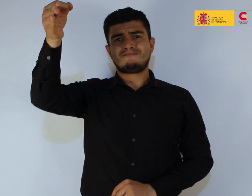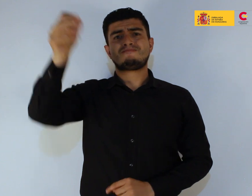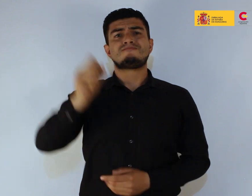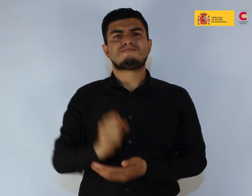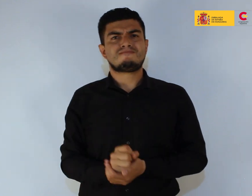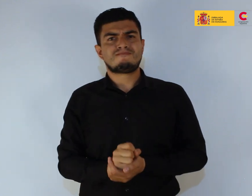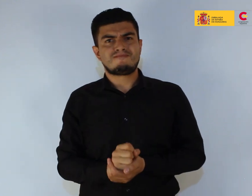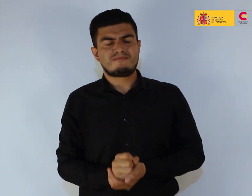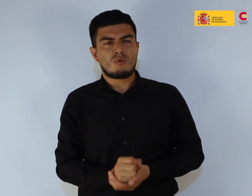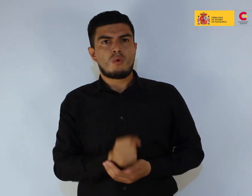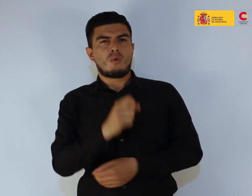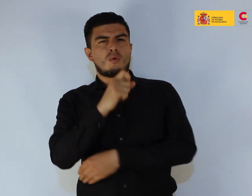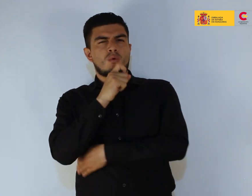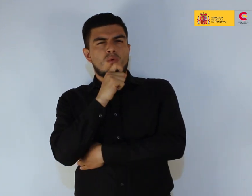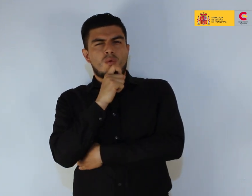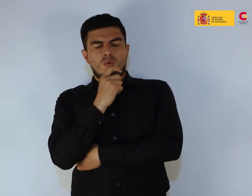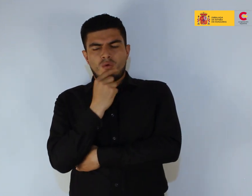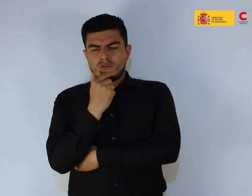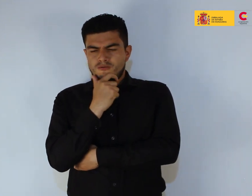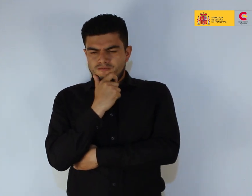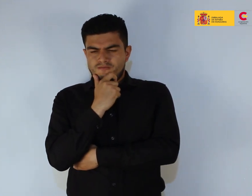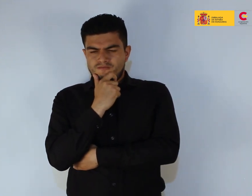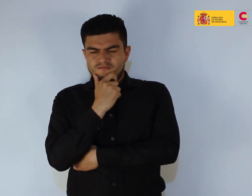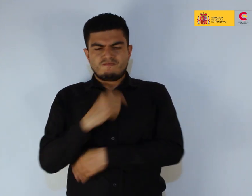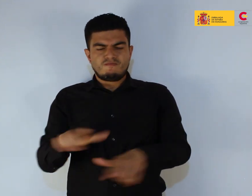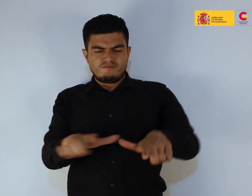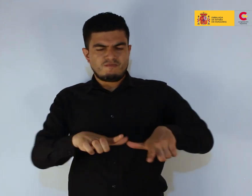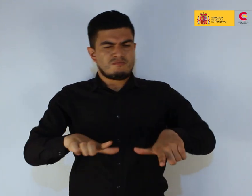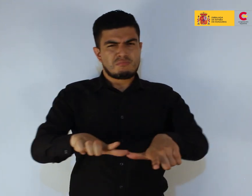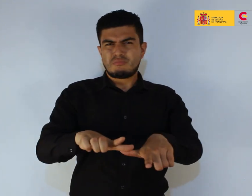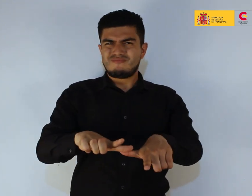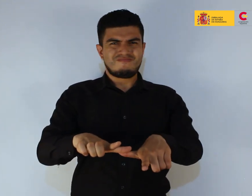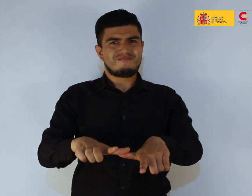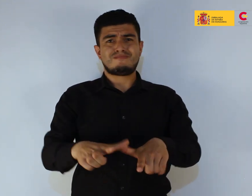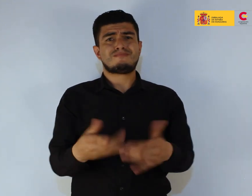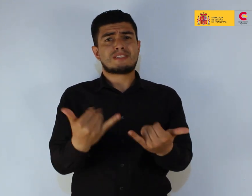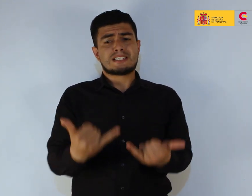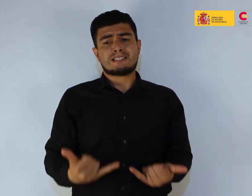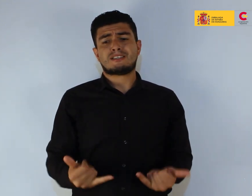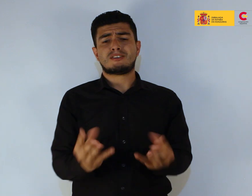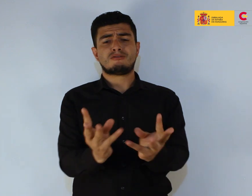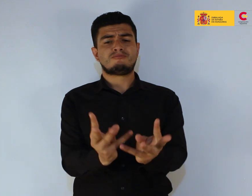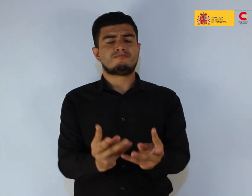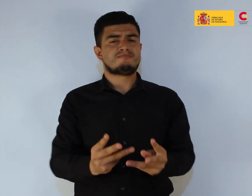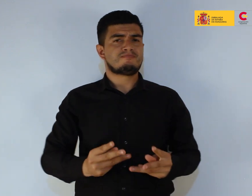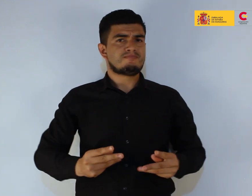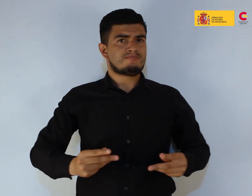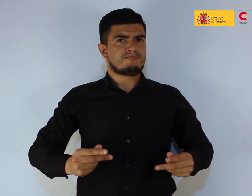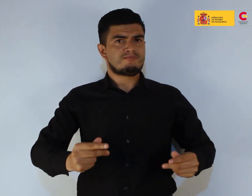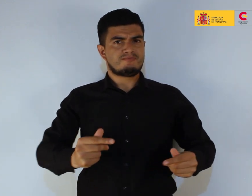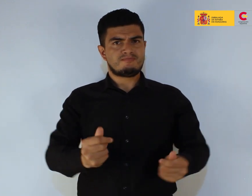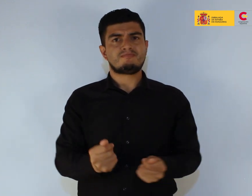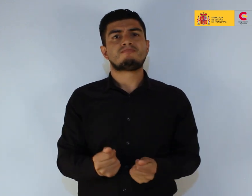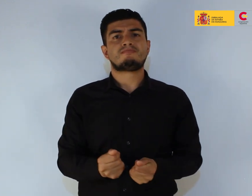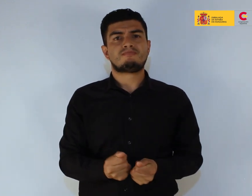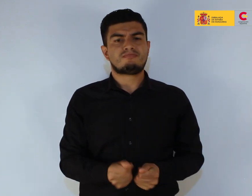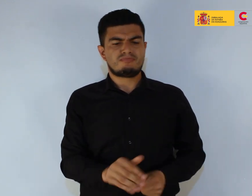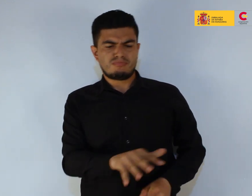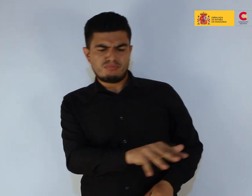descubrimiento arqueológico que se abre a esos lugares perdidos por la híbris humana. Este archivo se estructura en colecciones